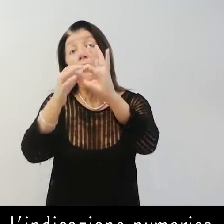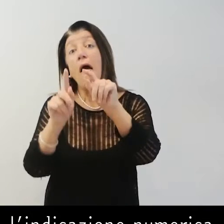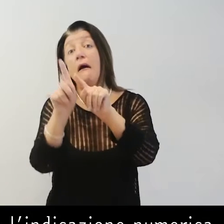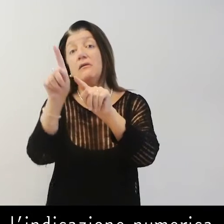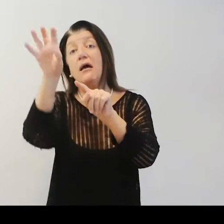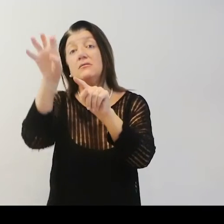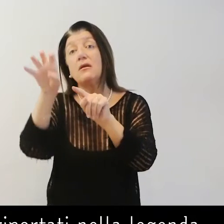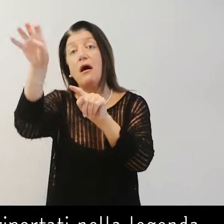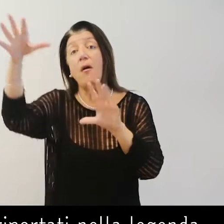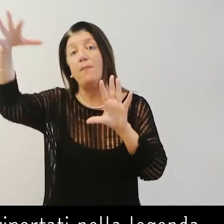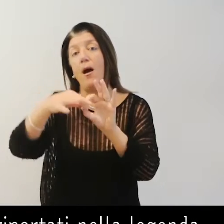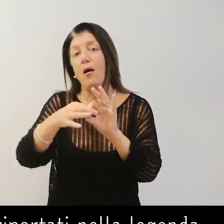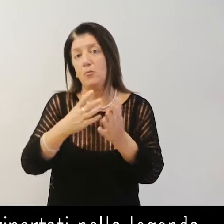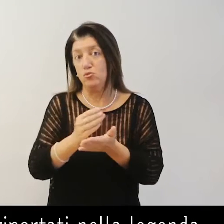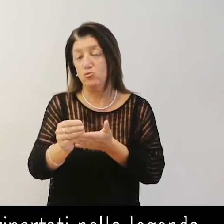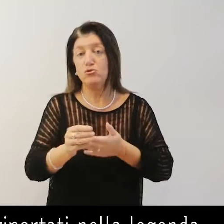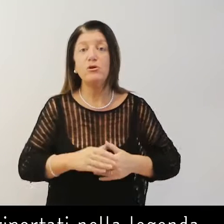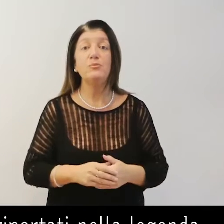riportati nella leggenda in alto a destra.